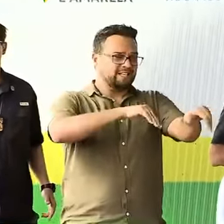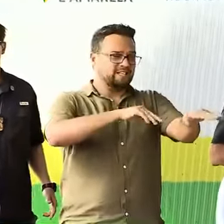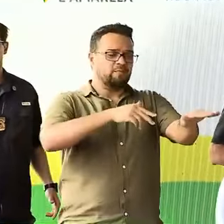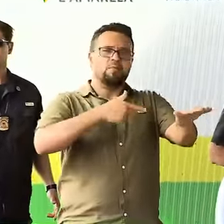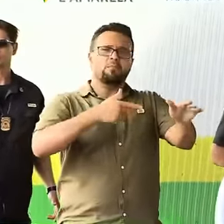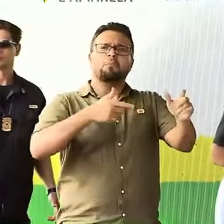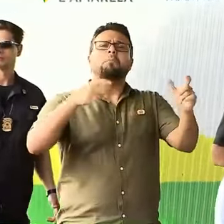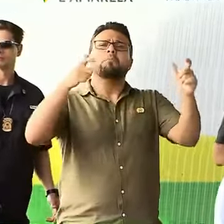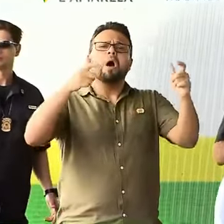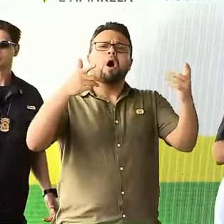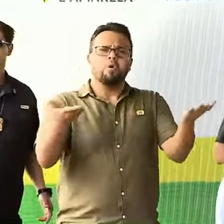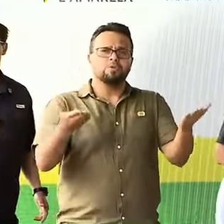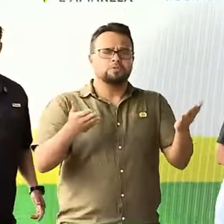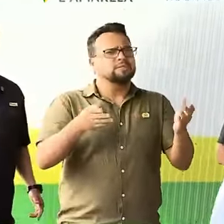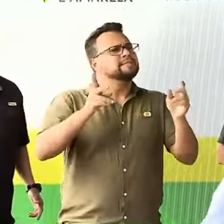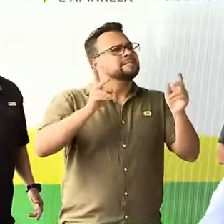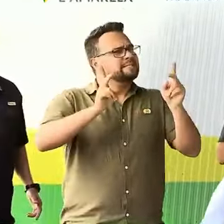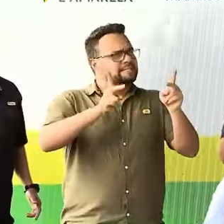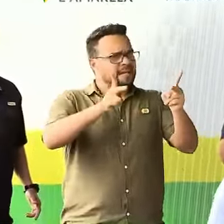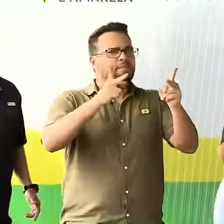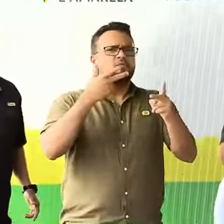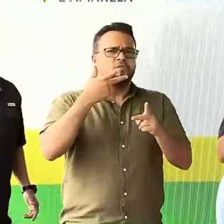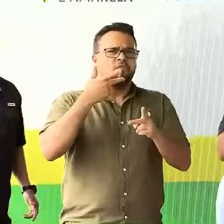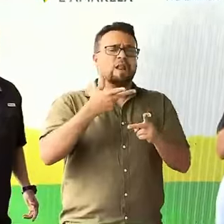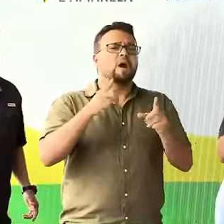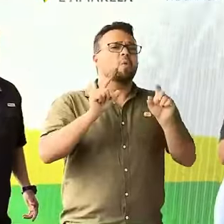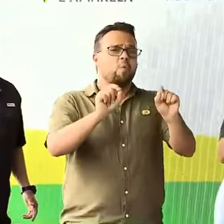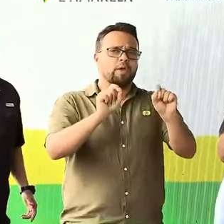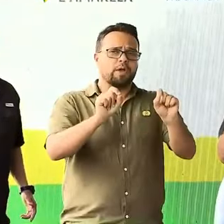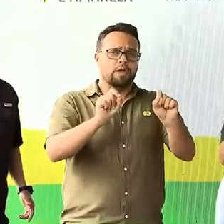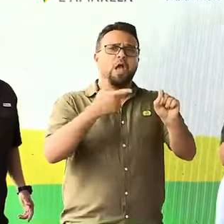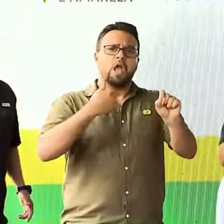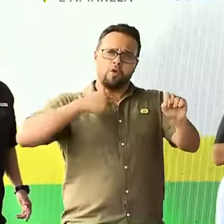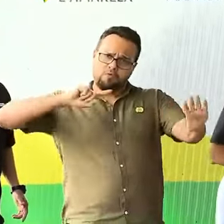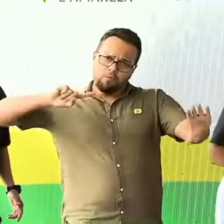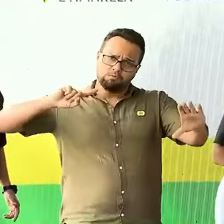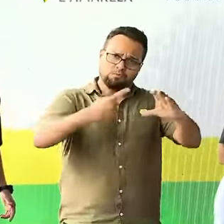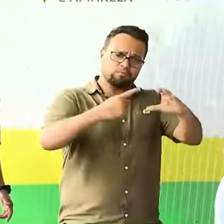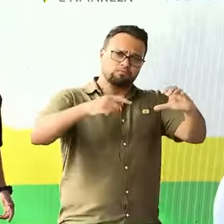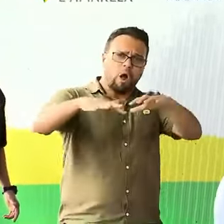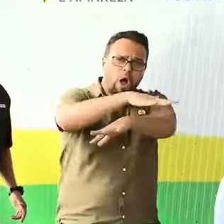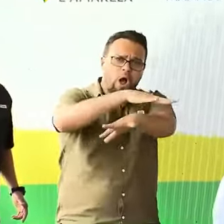Eu posso dizer para vocês, como sempre, estarei onde o povo estiver.